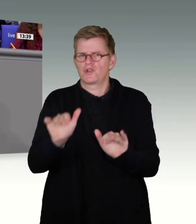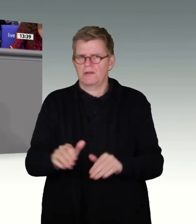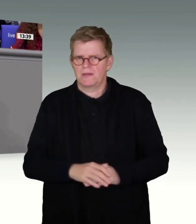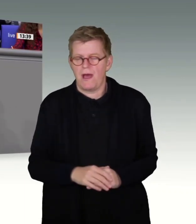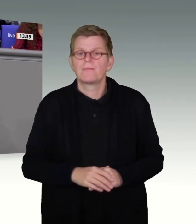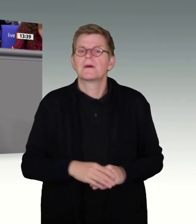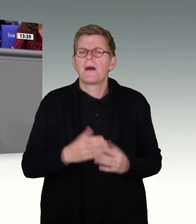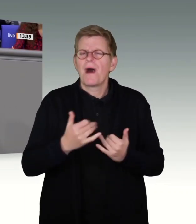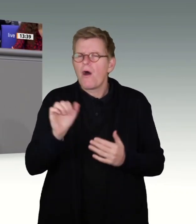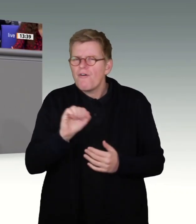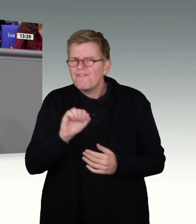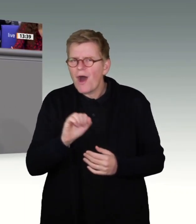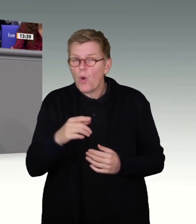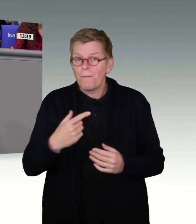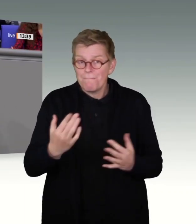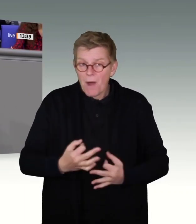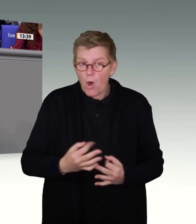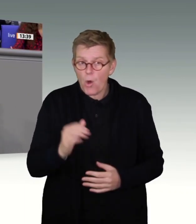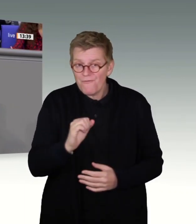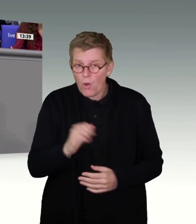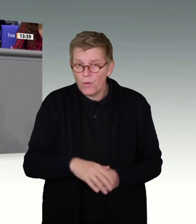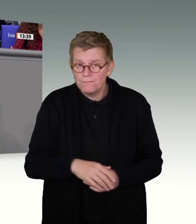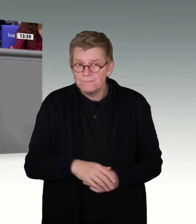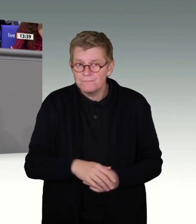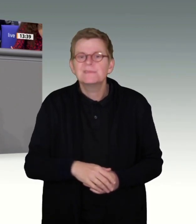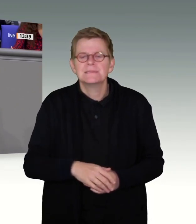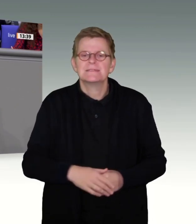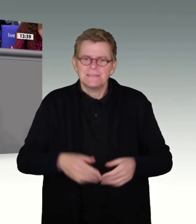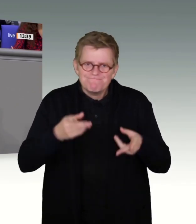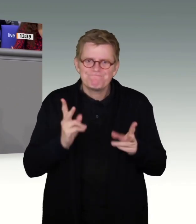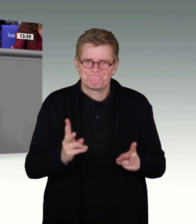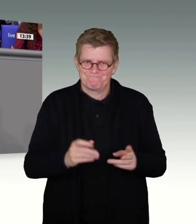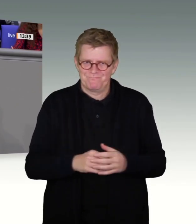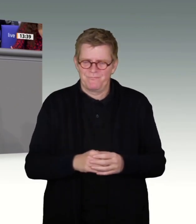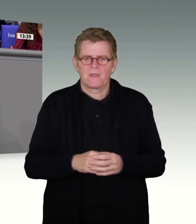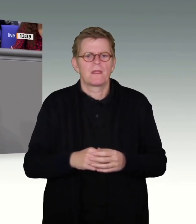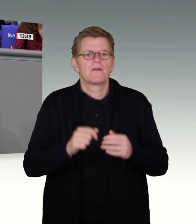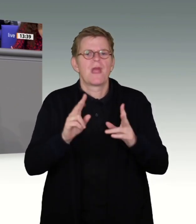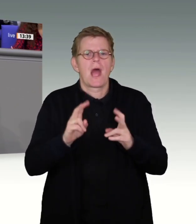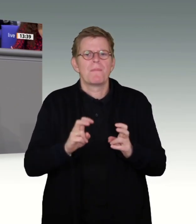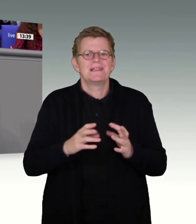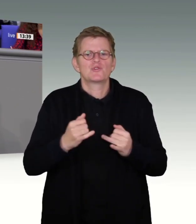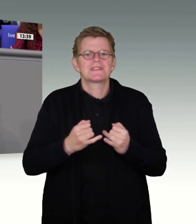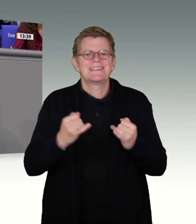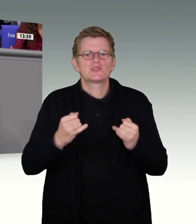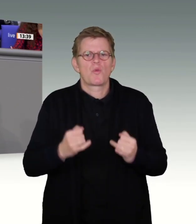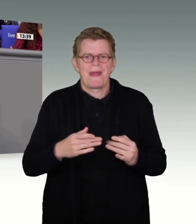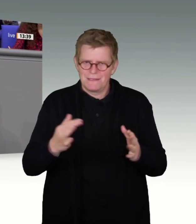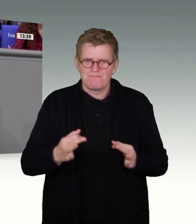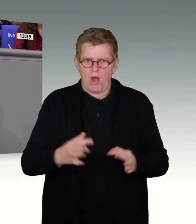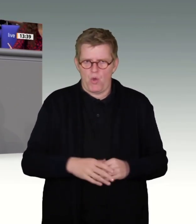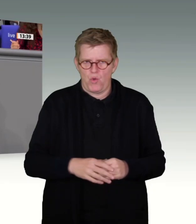deswegen erforderlich, liebe Kolleginnen und Kollegen, damit wir endlich ein wirksames Ermittlungsinstrument in die Hand bekommen.